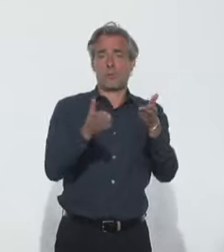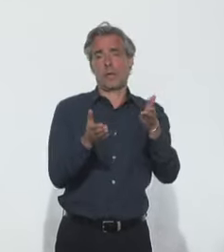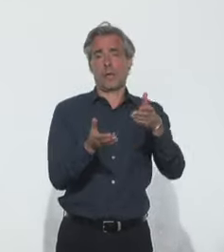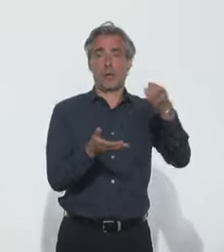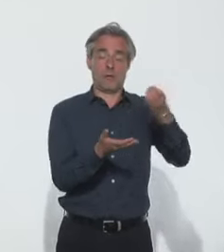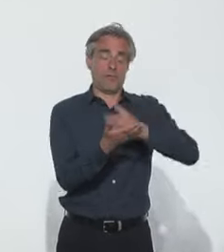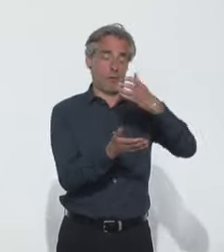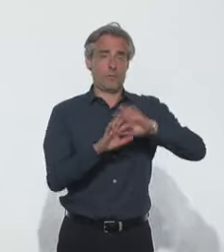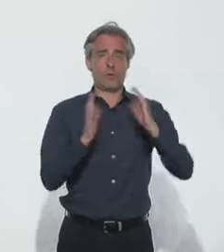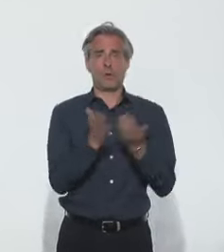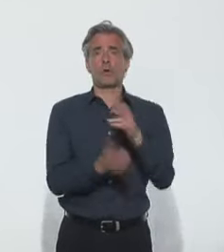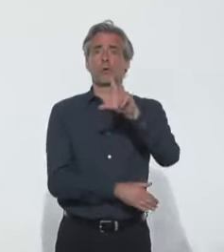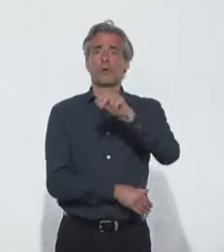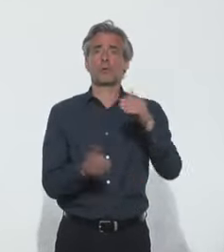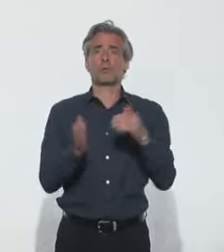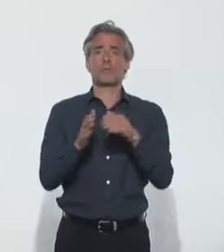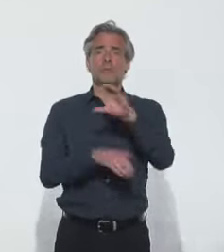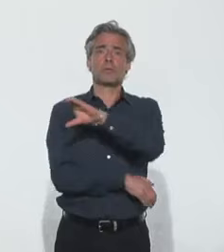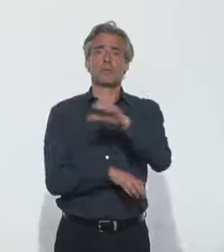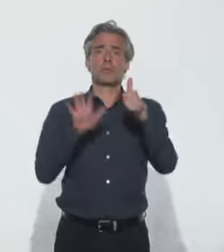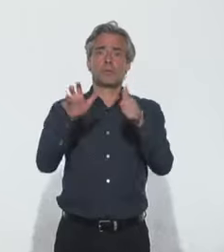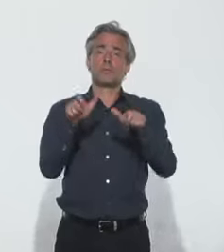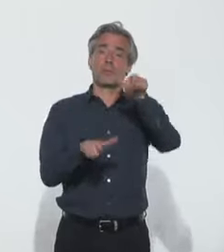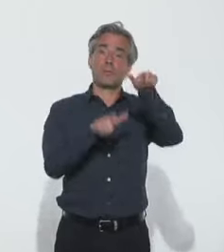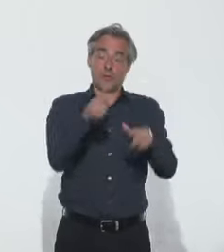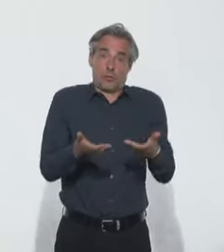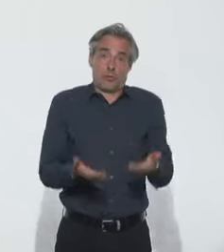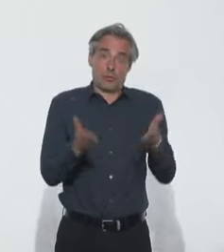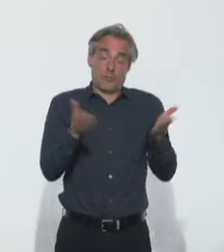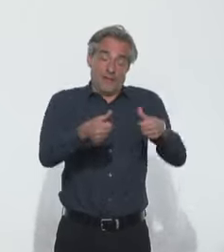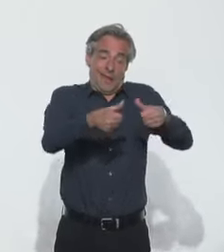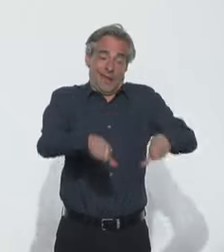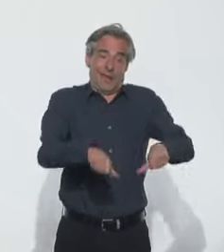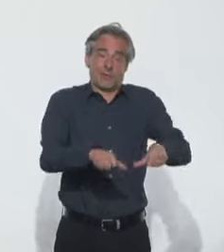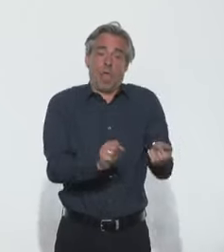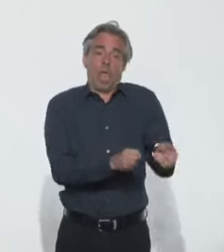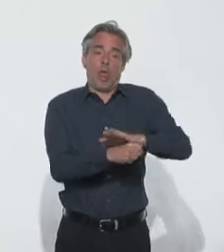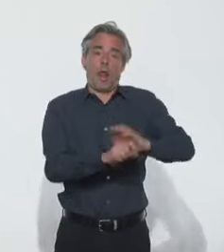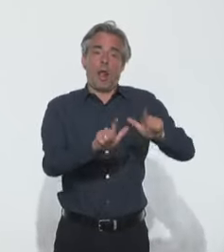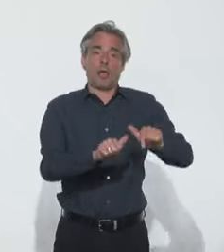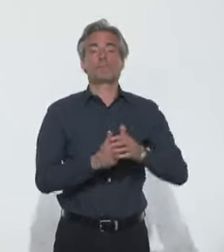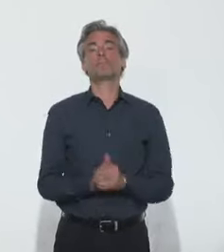30 106 personnes sont actuellement hospitalisées pour une infection Covid.